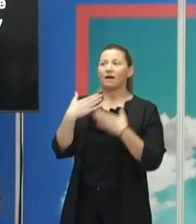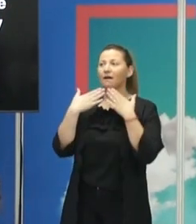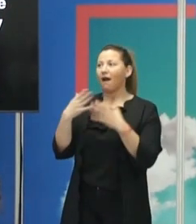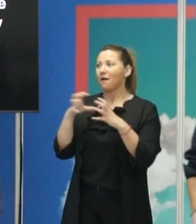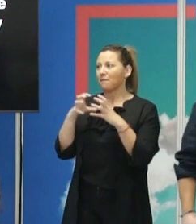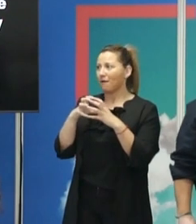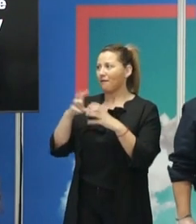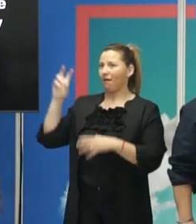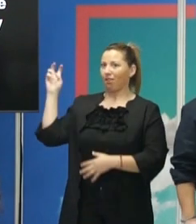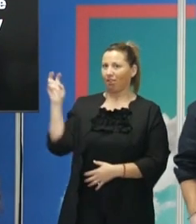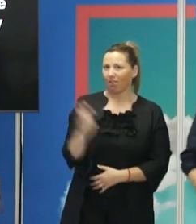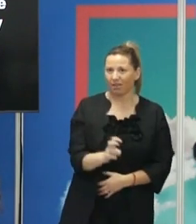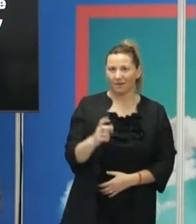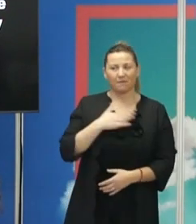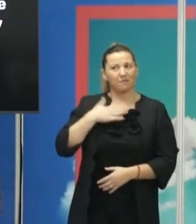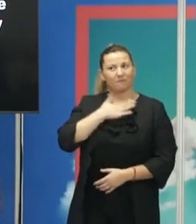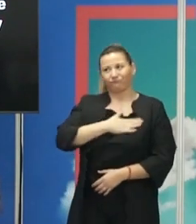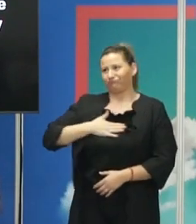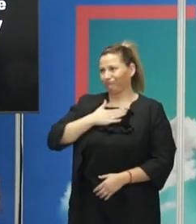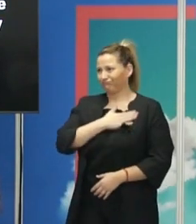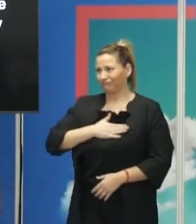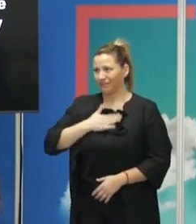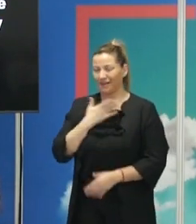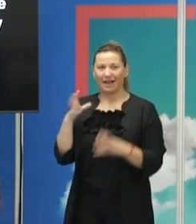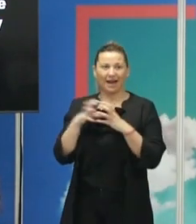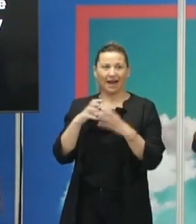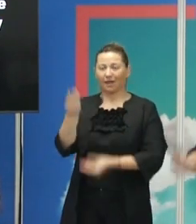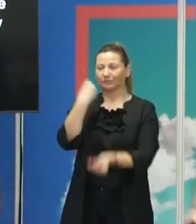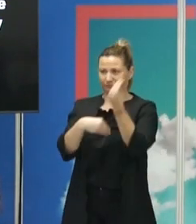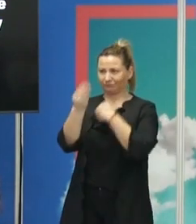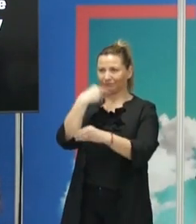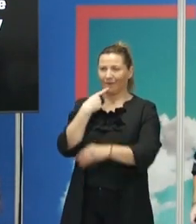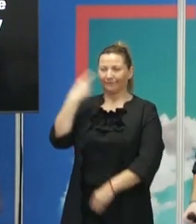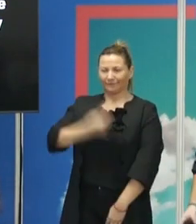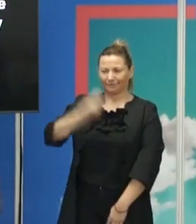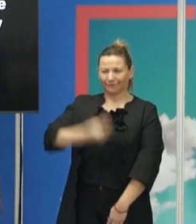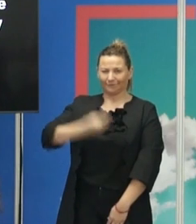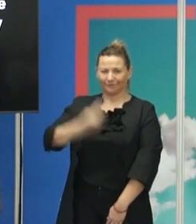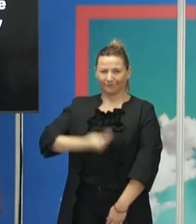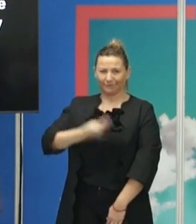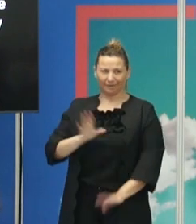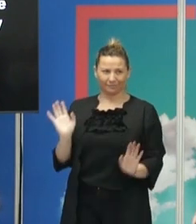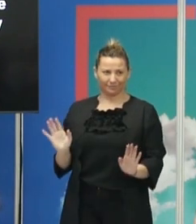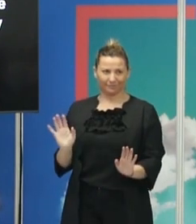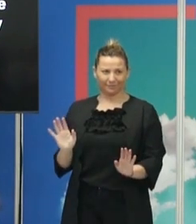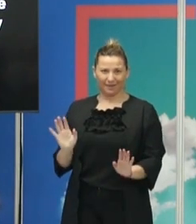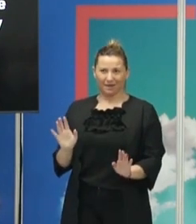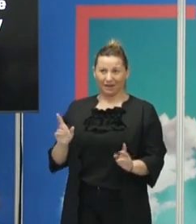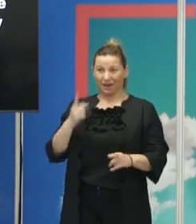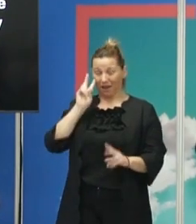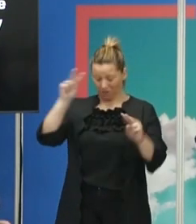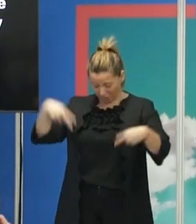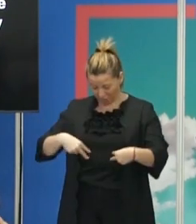Granada, que es un placer. Porque, como sabéis, en Granada se come muy bien y solo hace falta verme para saber que me gusta mucho Granada.